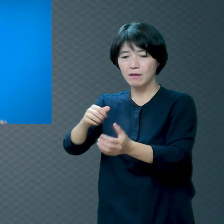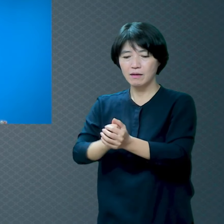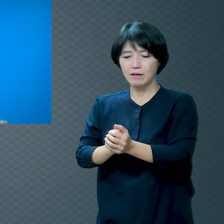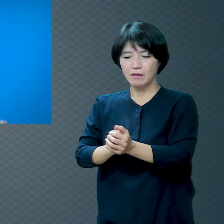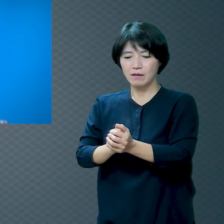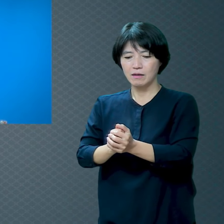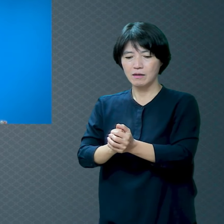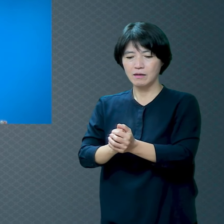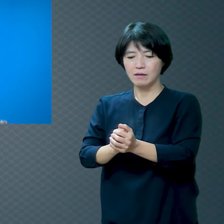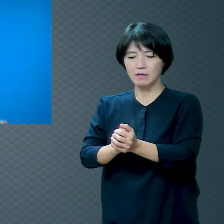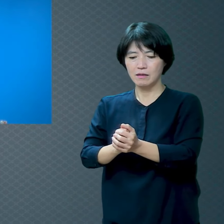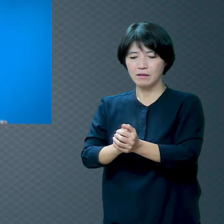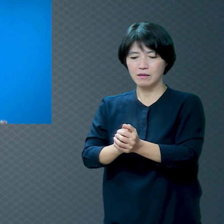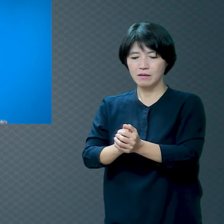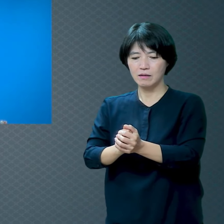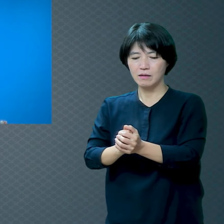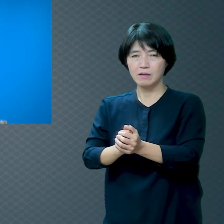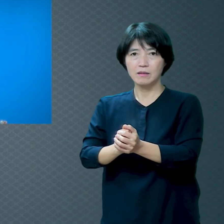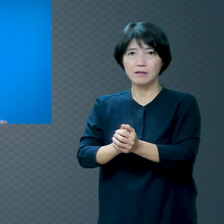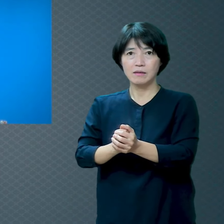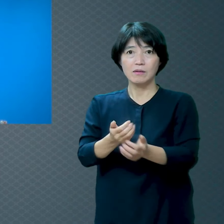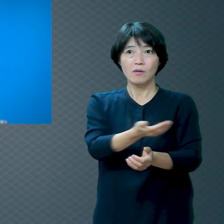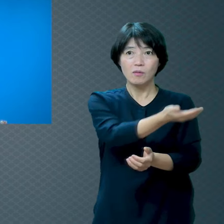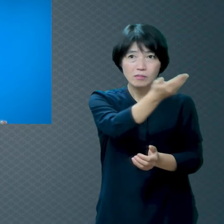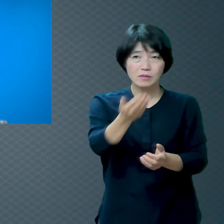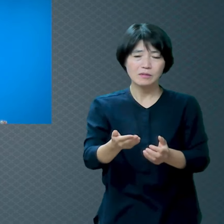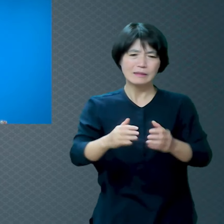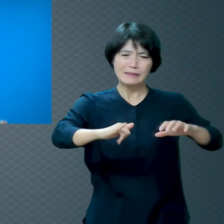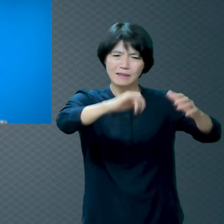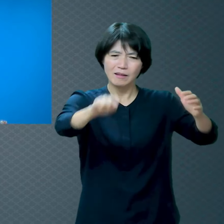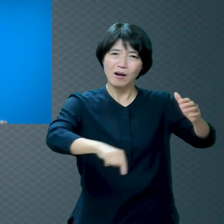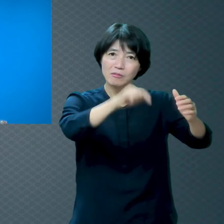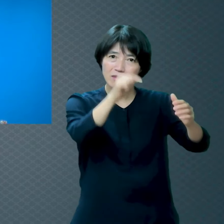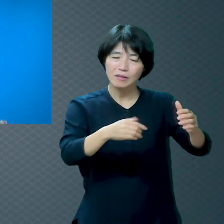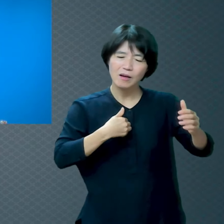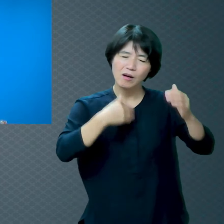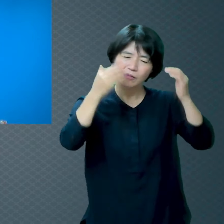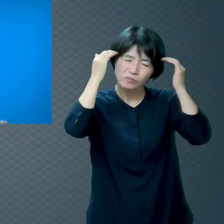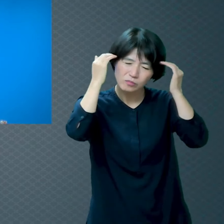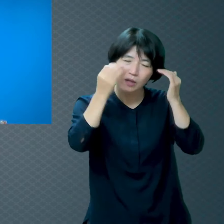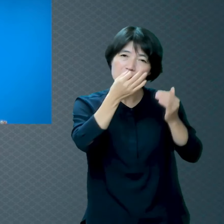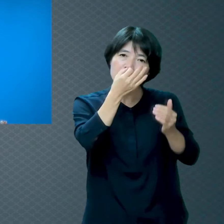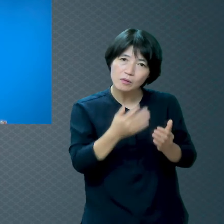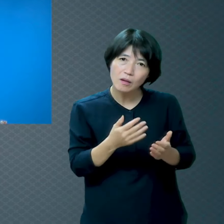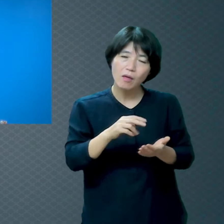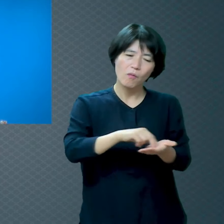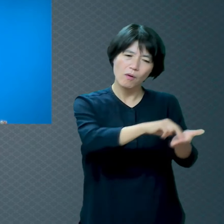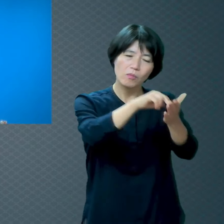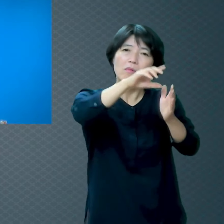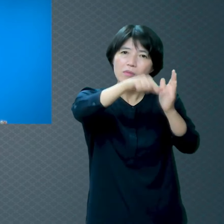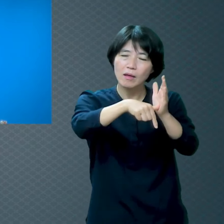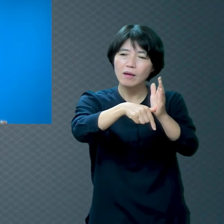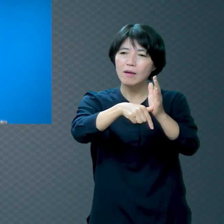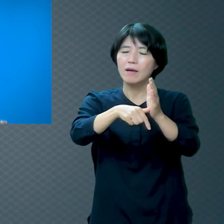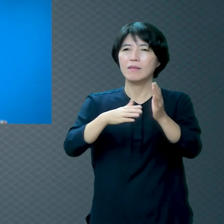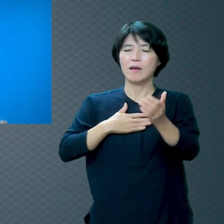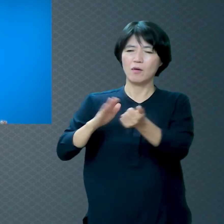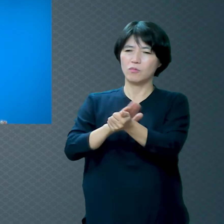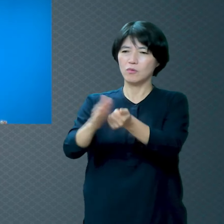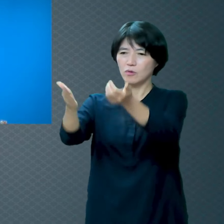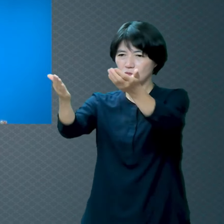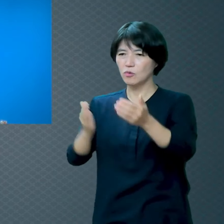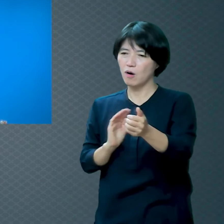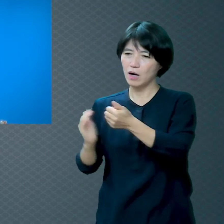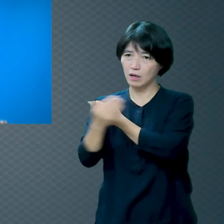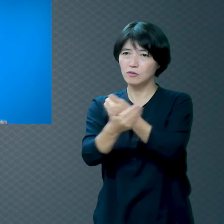위로자가 없어요 여러분들은 위로자가 계십니까 내가 힘들 때 외로울 때 나를 안아주고 그리고